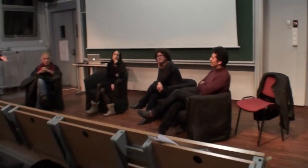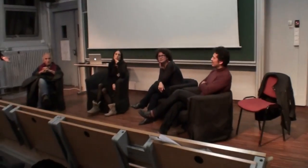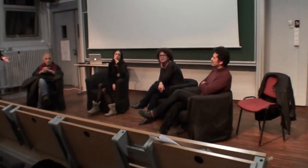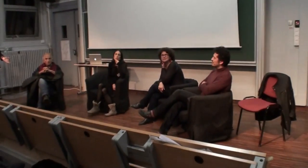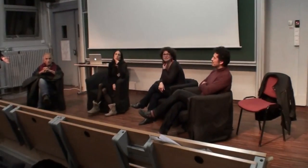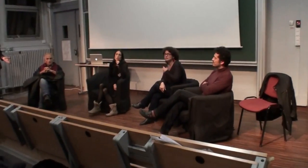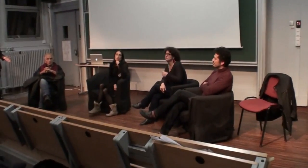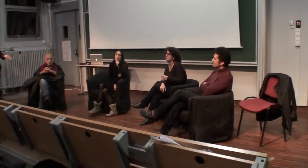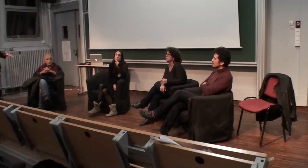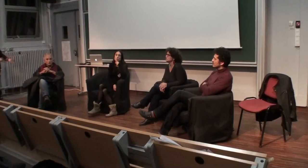Micro, d'accord.